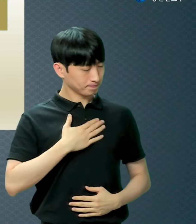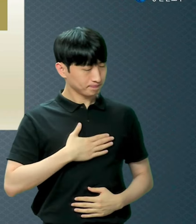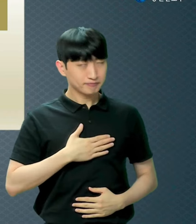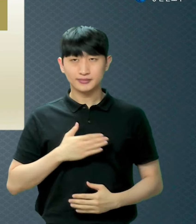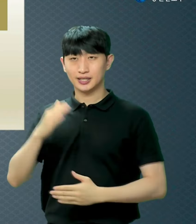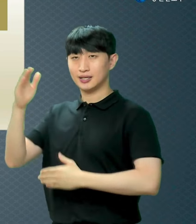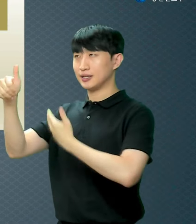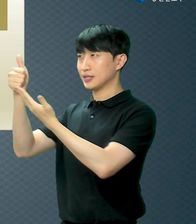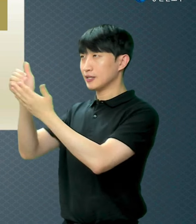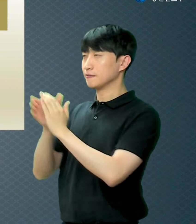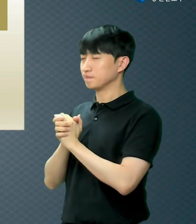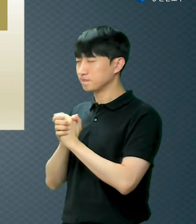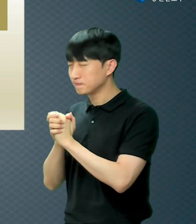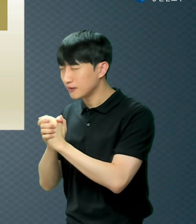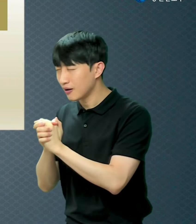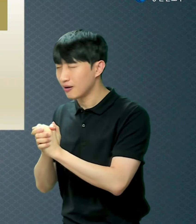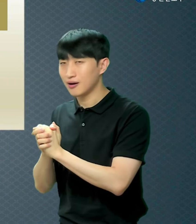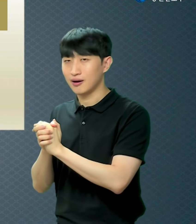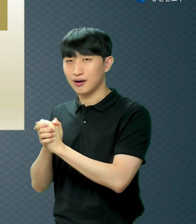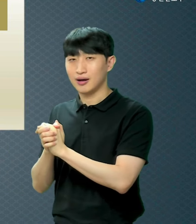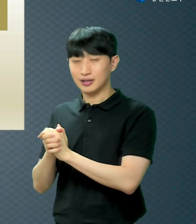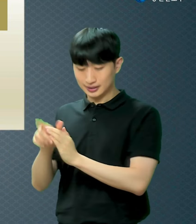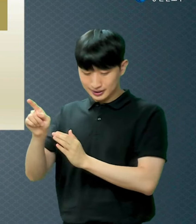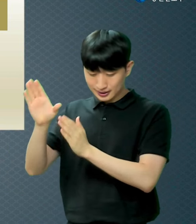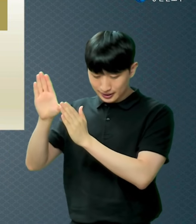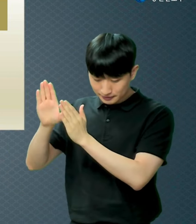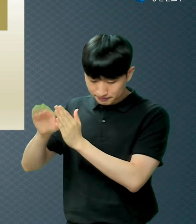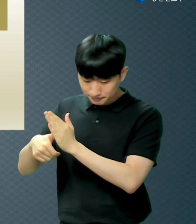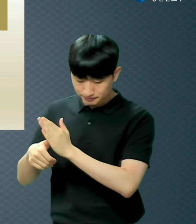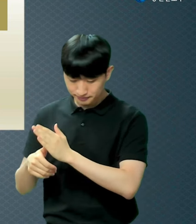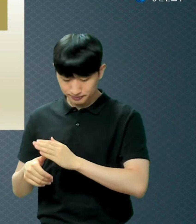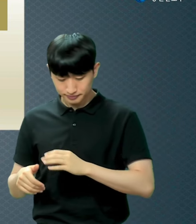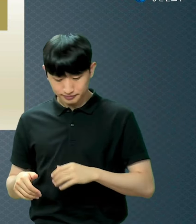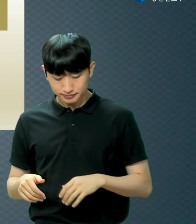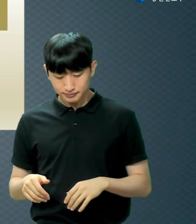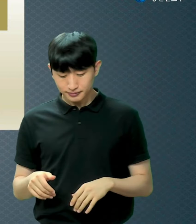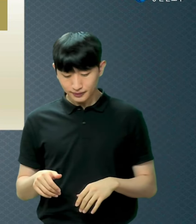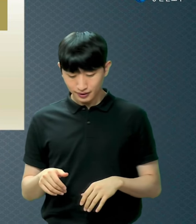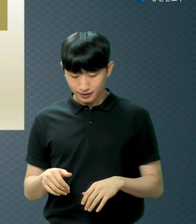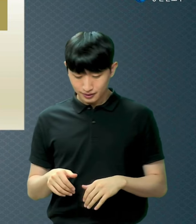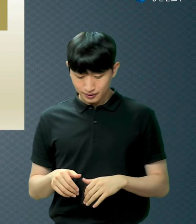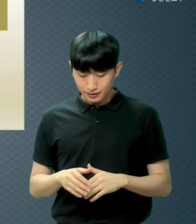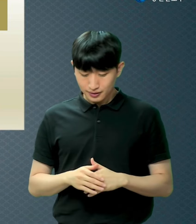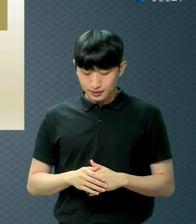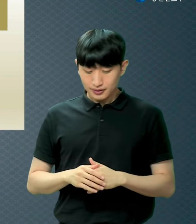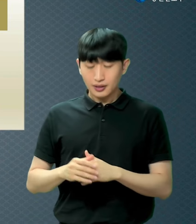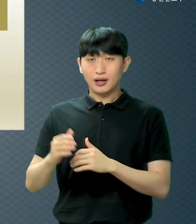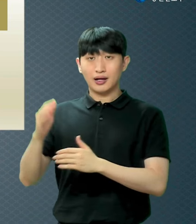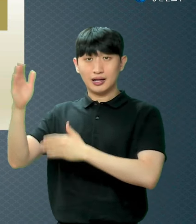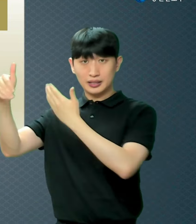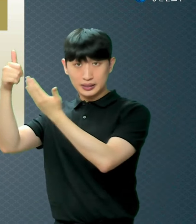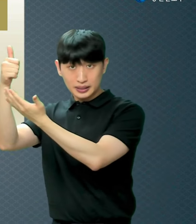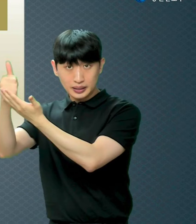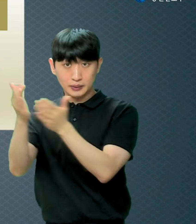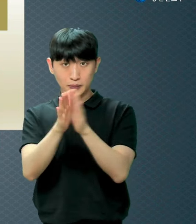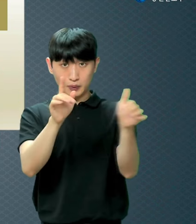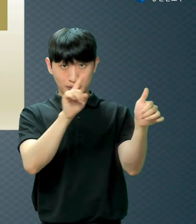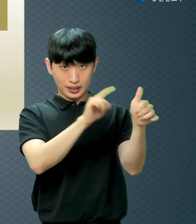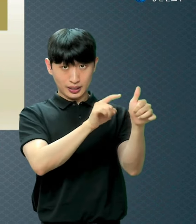불뱀을 만들어 장대 위에 달라 물린 자마다 그것을 보면 살리라